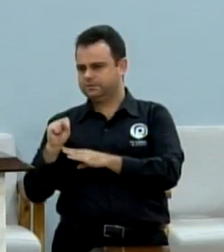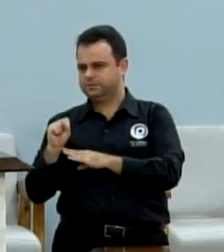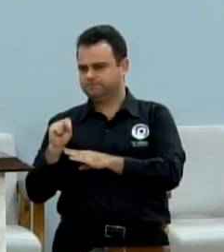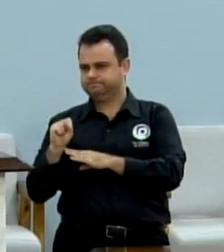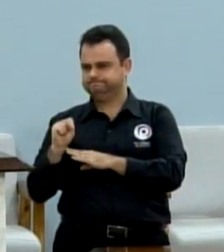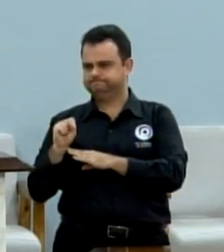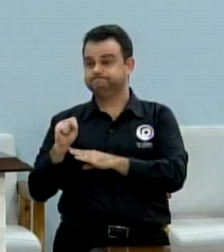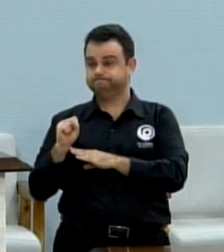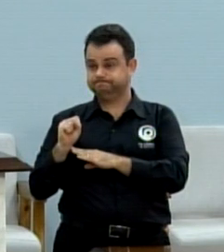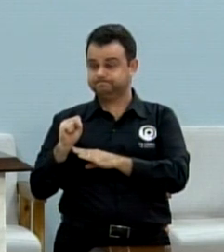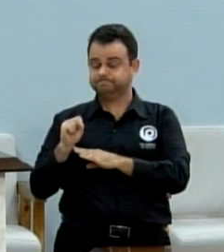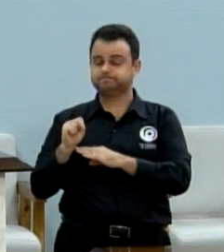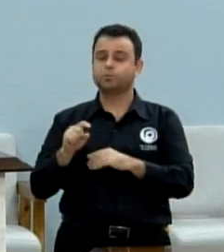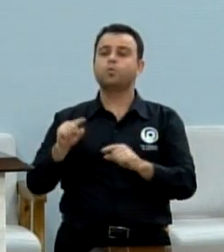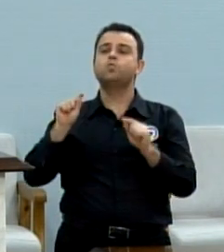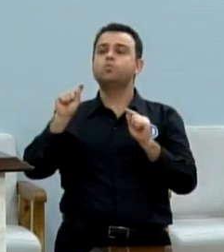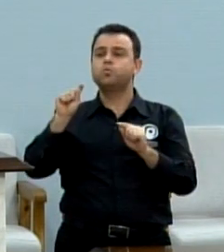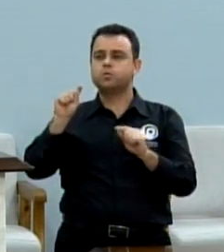12.